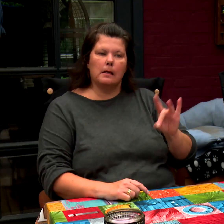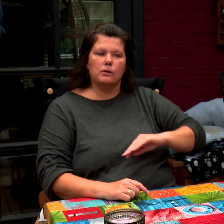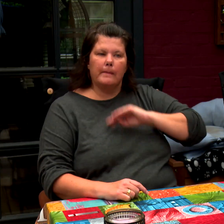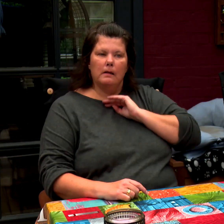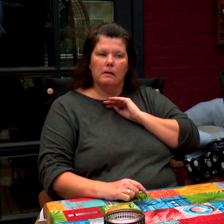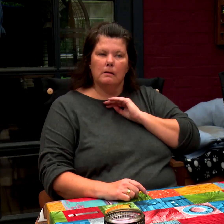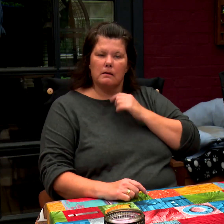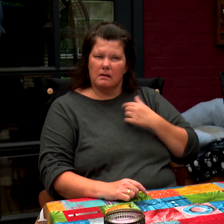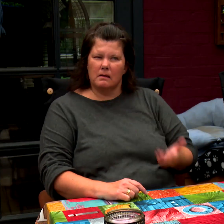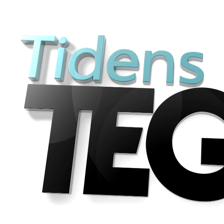Af hvad?